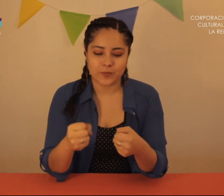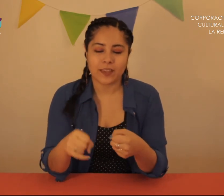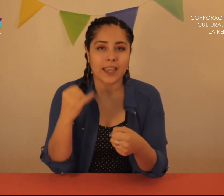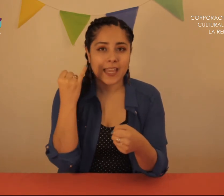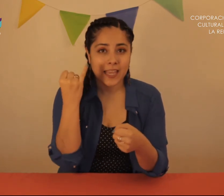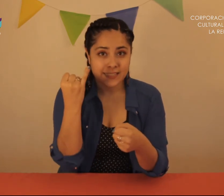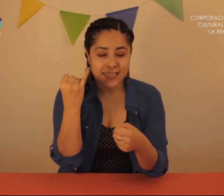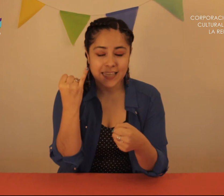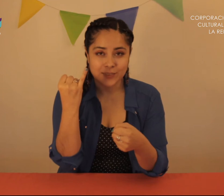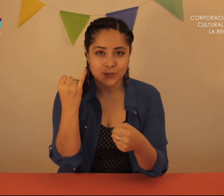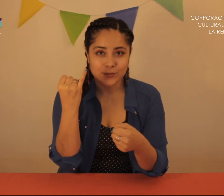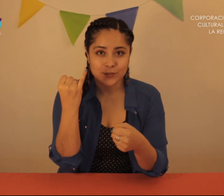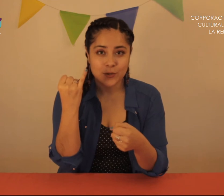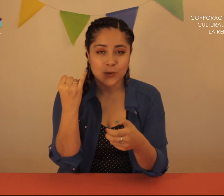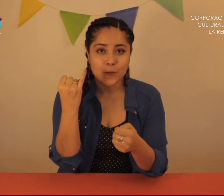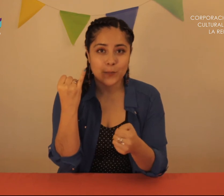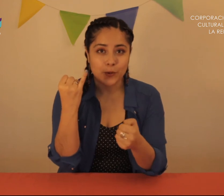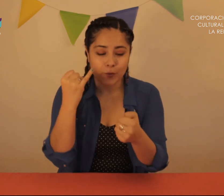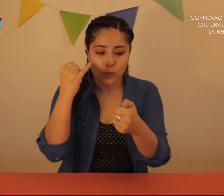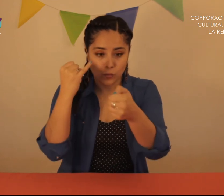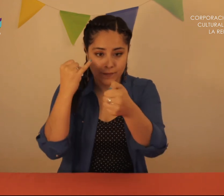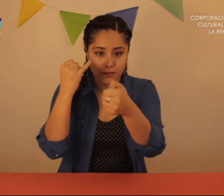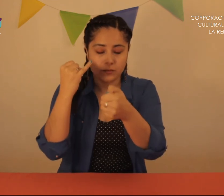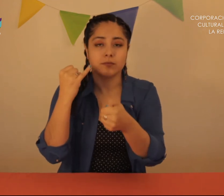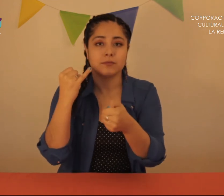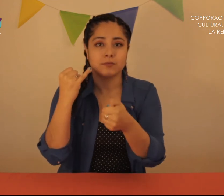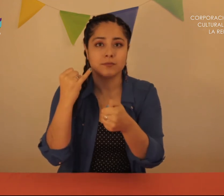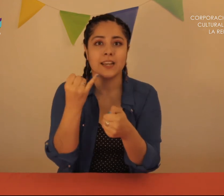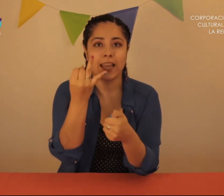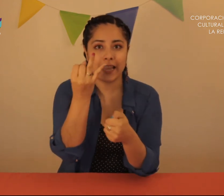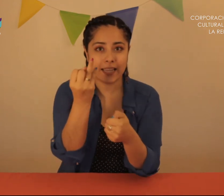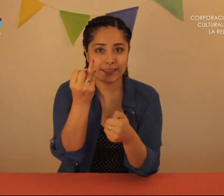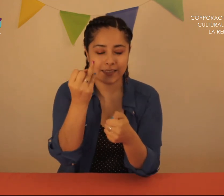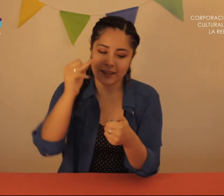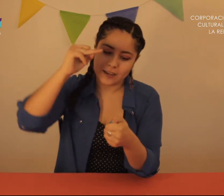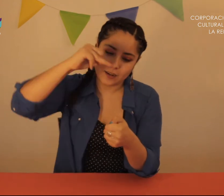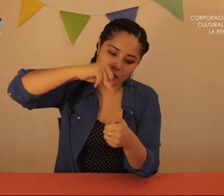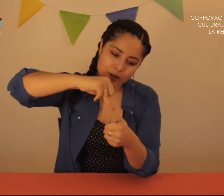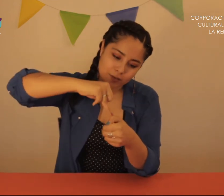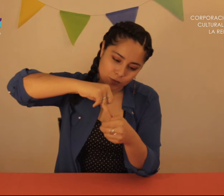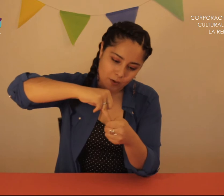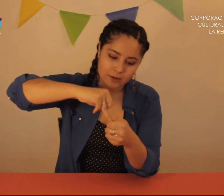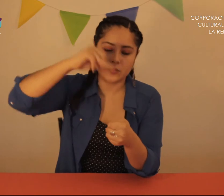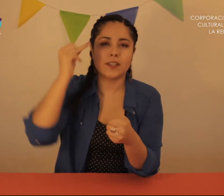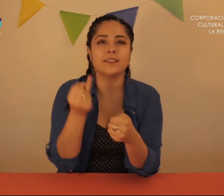Este bebito compró un huevito Este lo echó a cocer